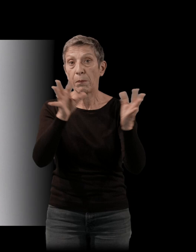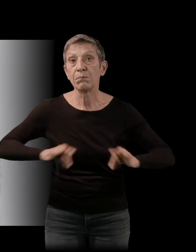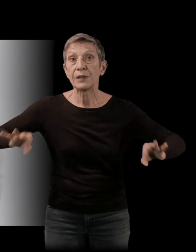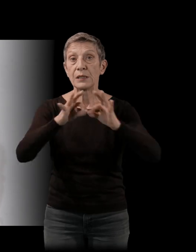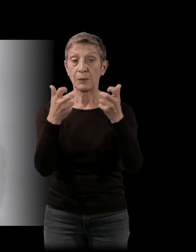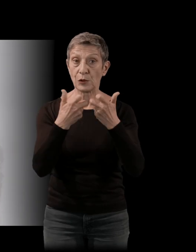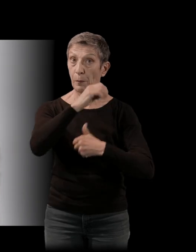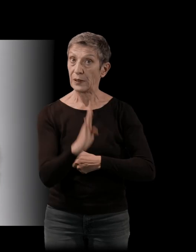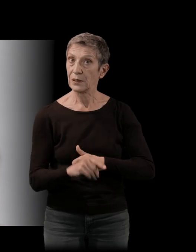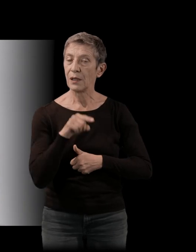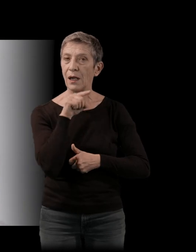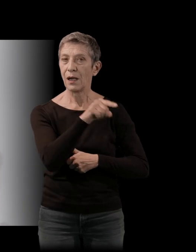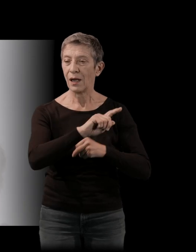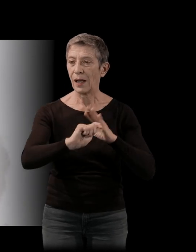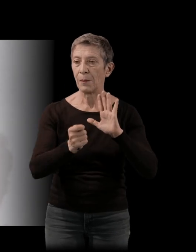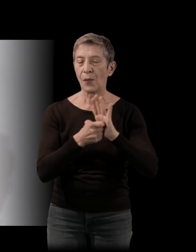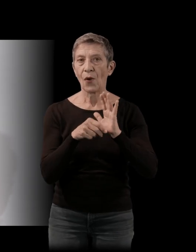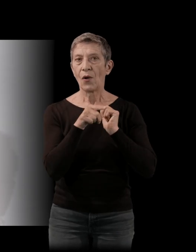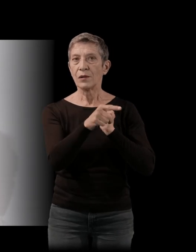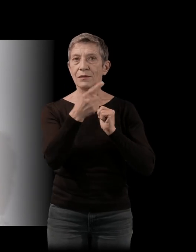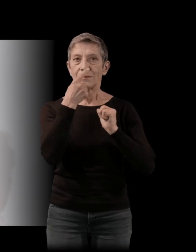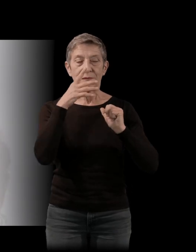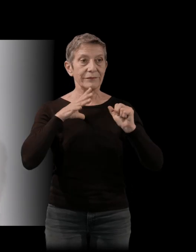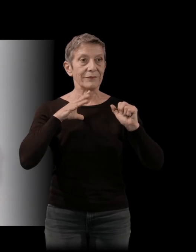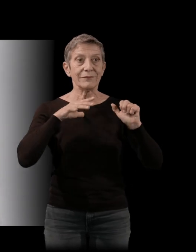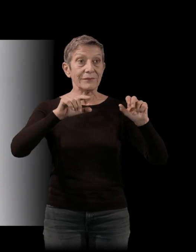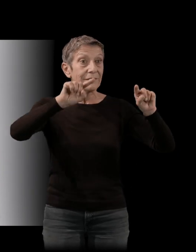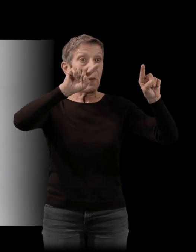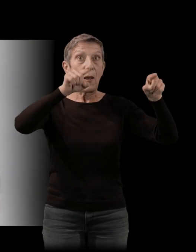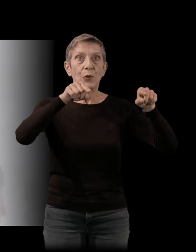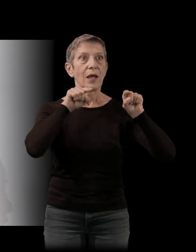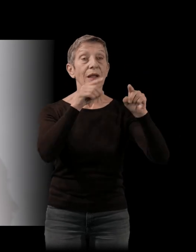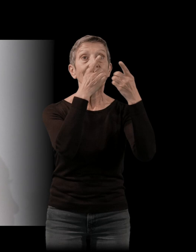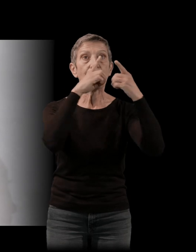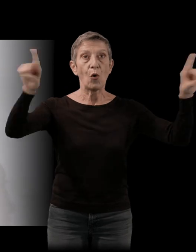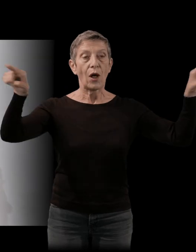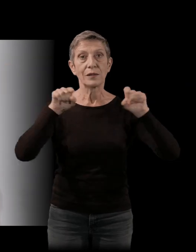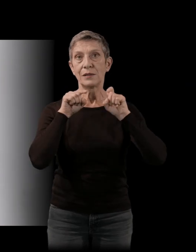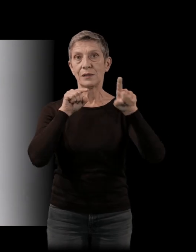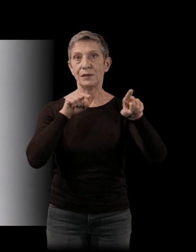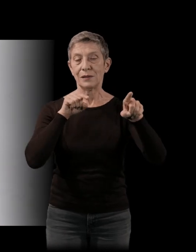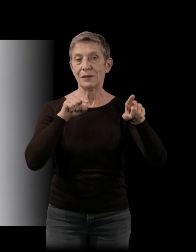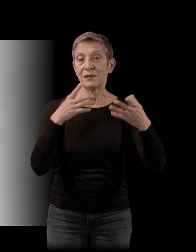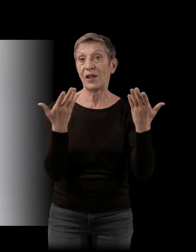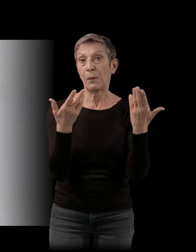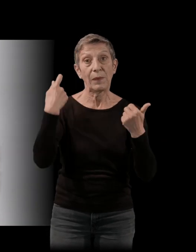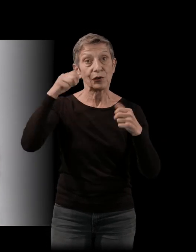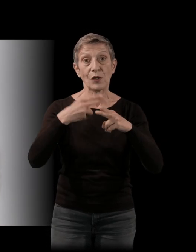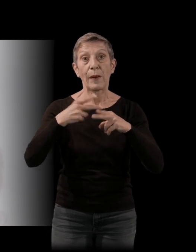vit à ce moment-là une espèce de parenthèse démocratique un peu enchantée, avec un président qui s'appelle Kubitschek, qui a été élu